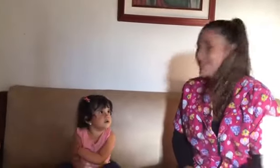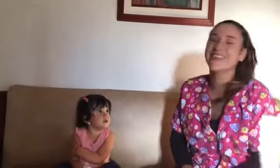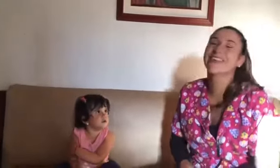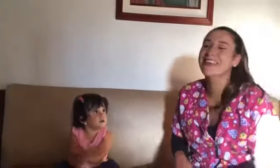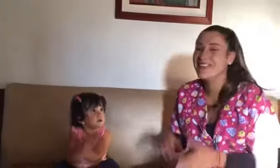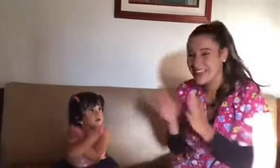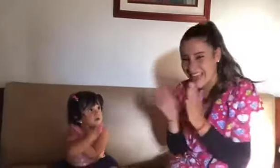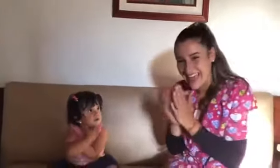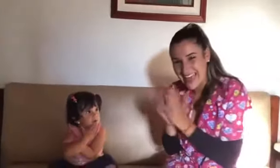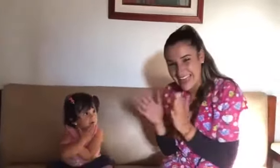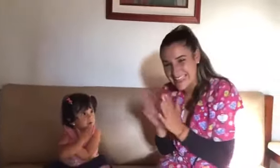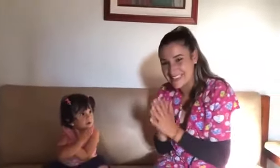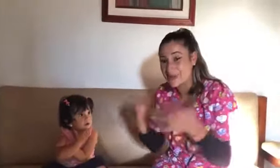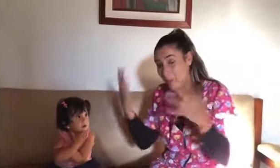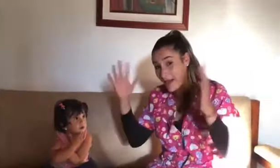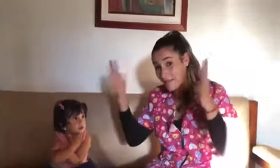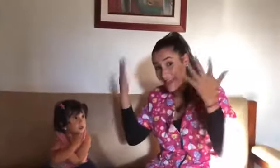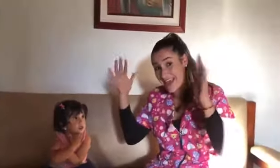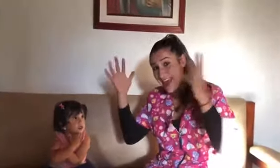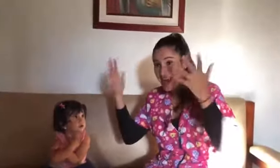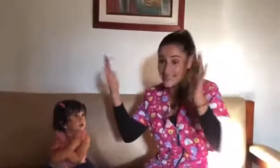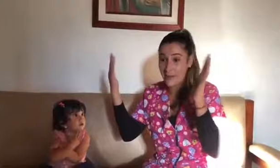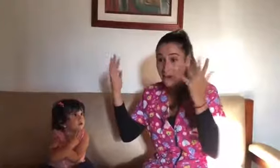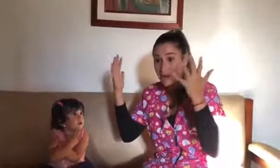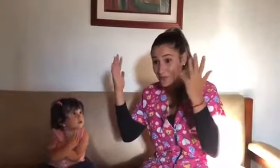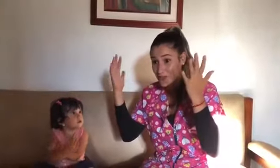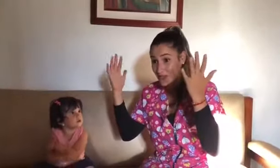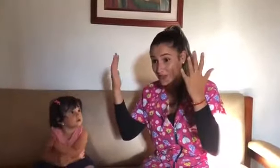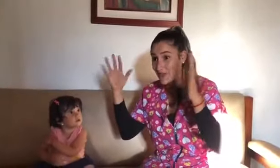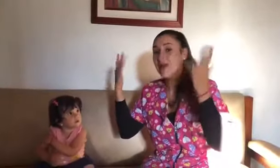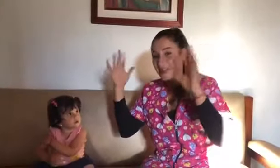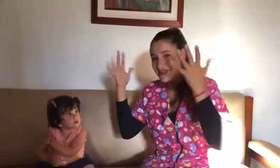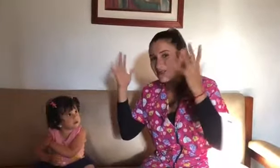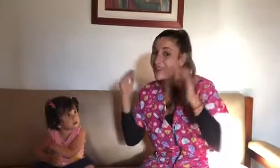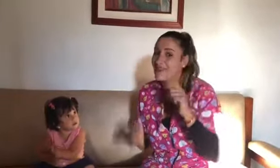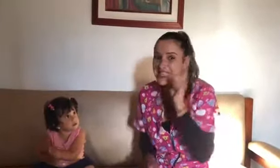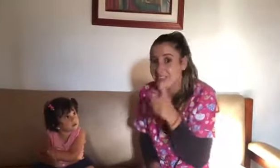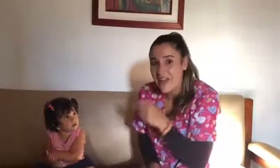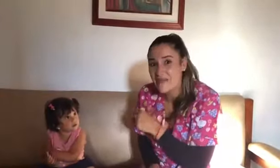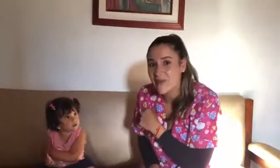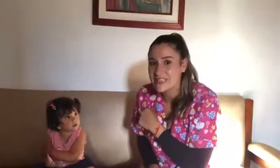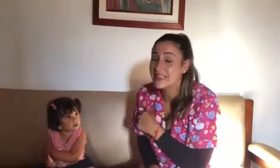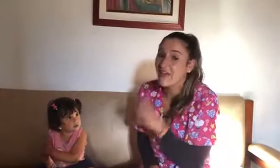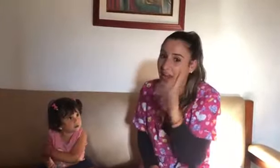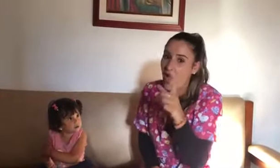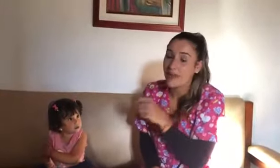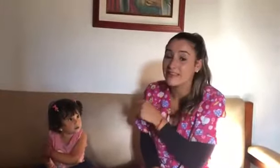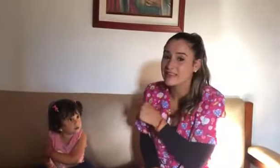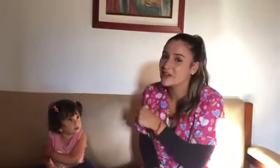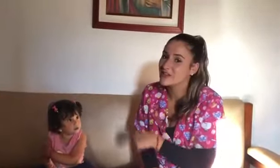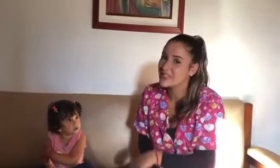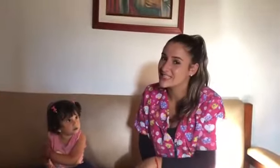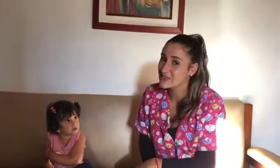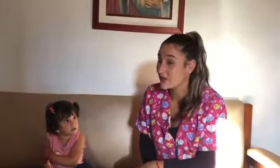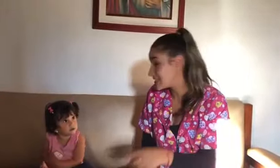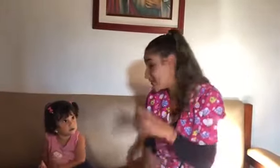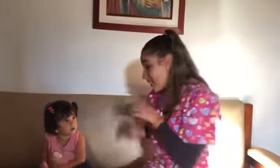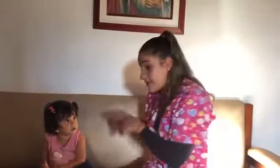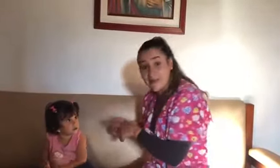Muy bien, súper bien. Así aplaudimos, ¿cierto? Súper bien. Y si ven como la sdn, ahora inténtenlo en ustedes en sus casas, porque mi María